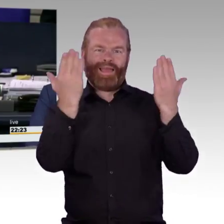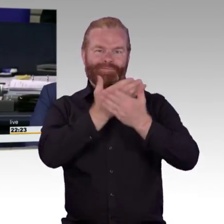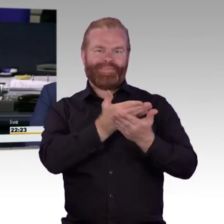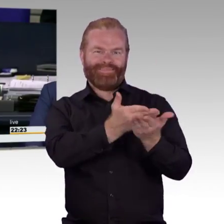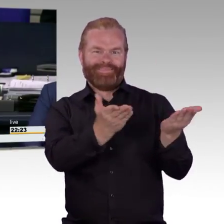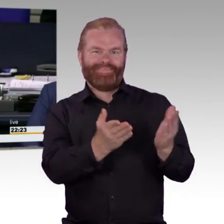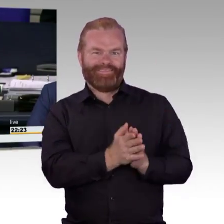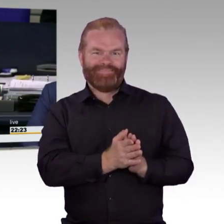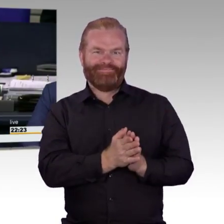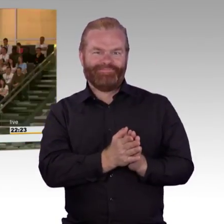dann haben wir jetzt den...